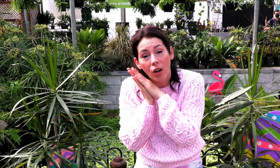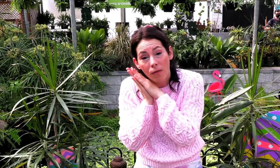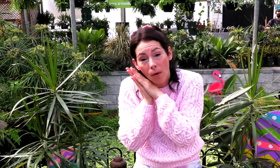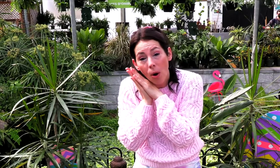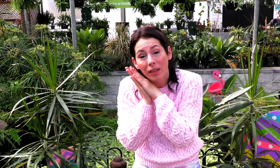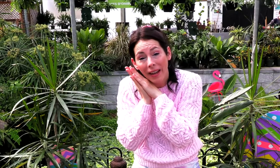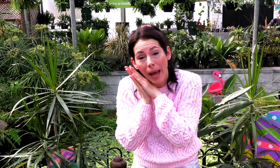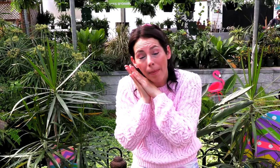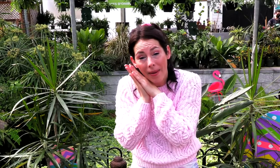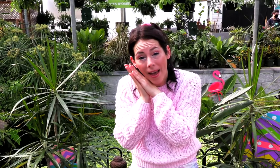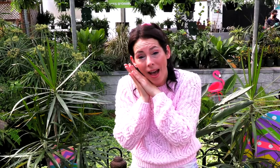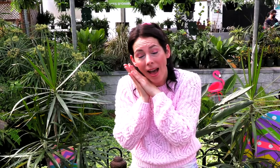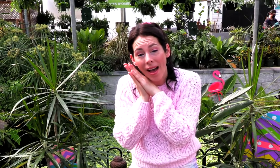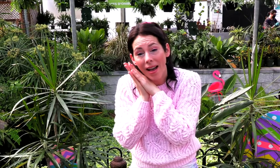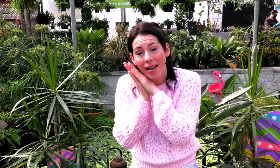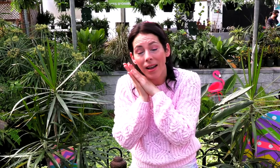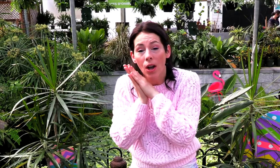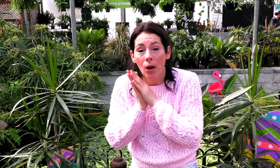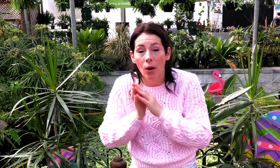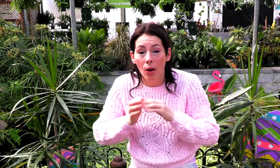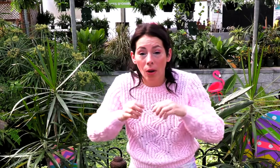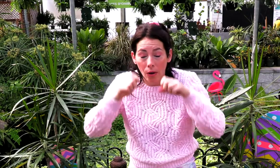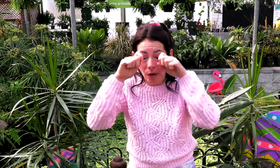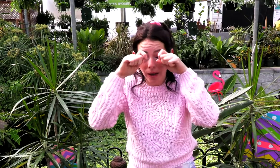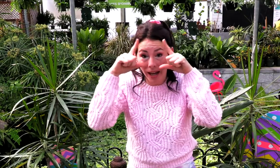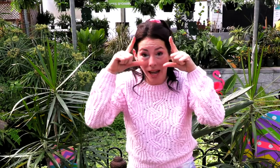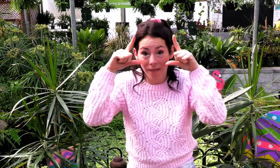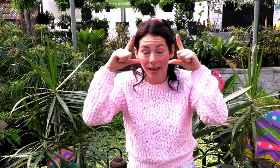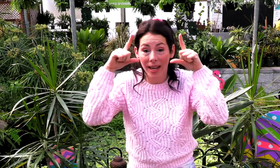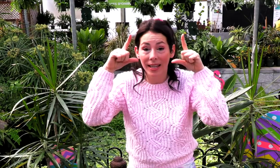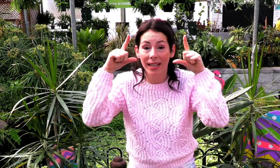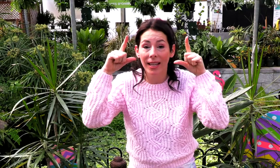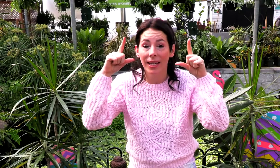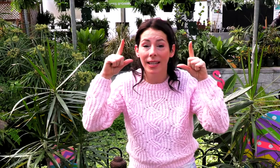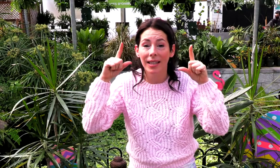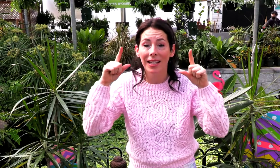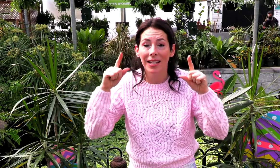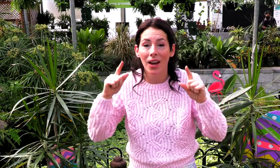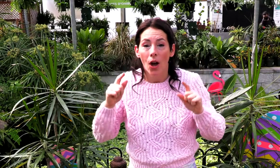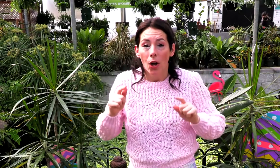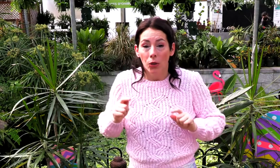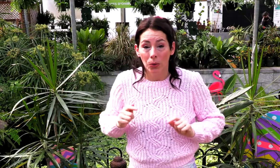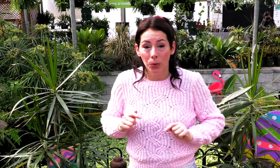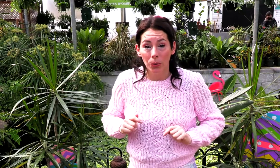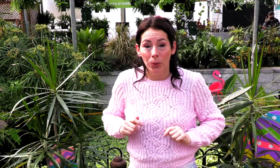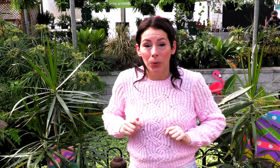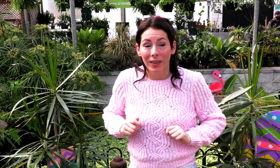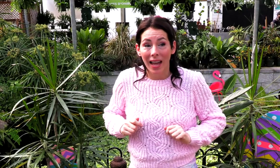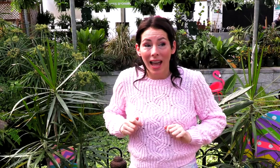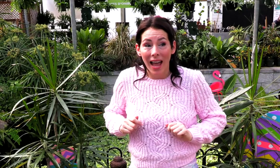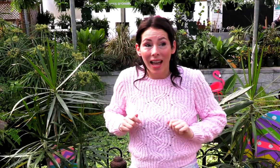faudrait bien le réveiller. Tout est